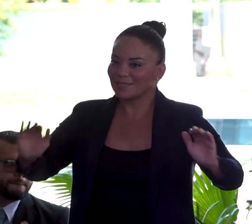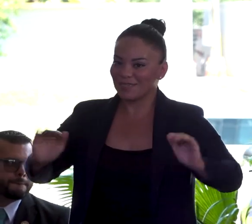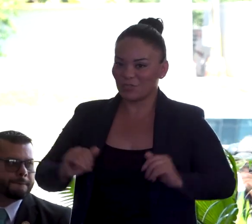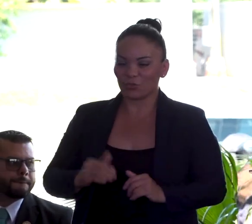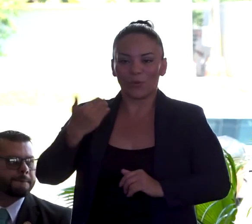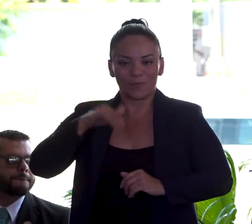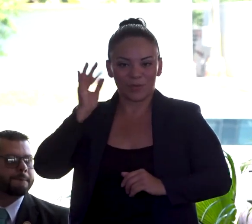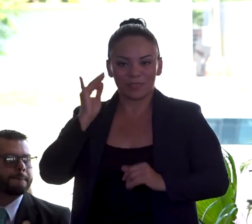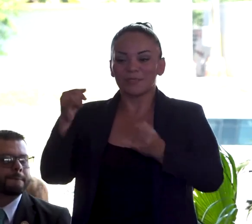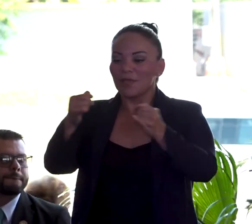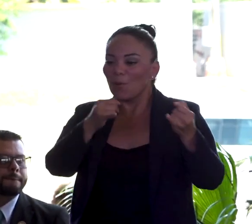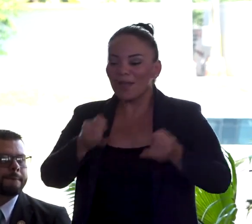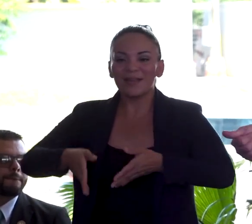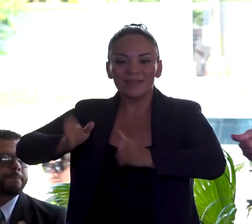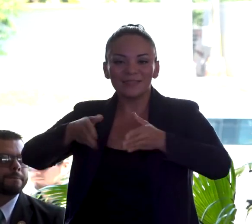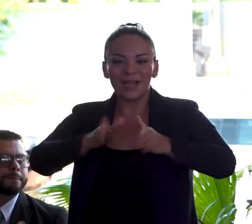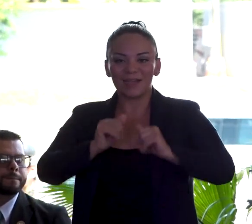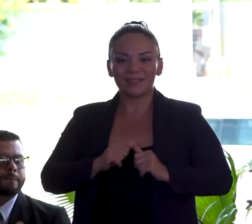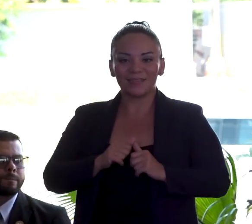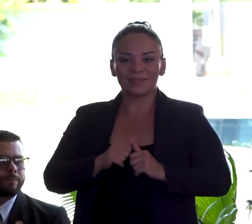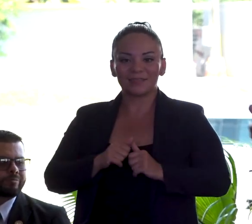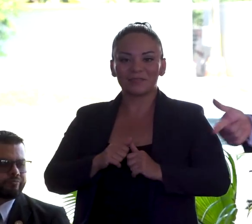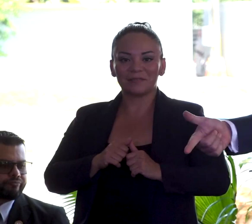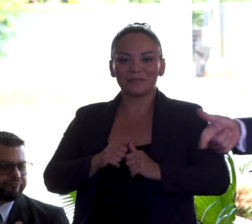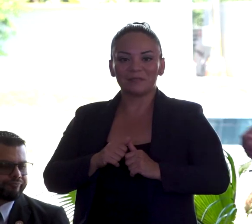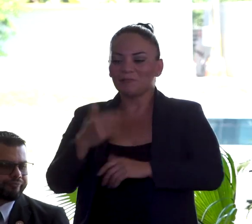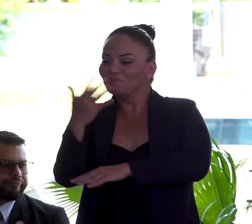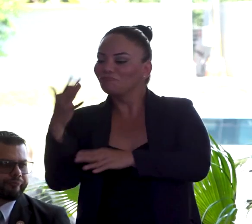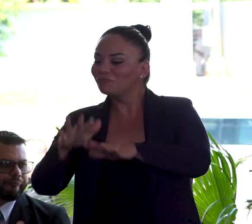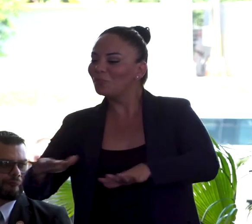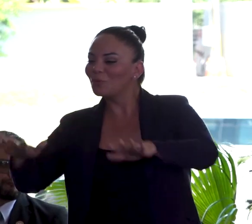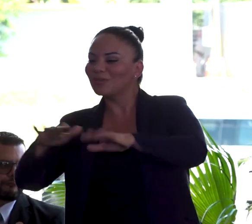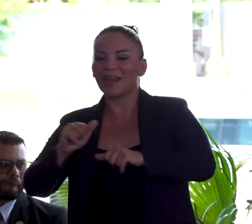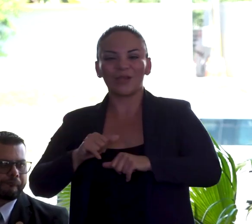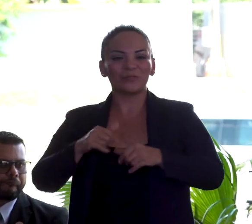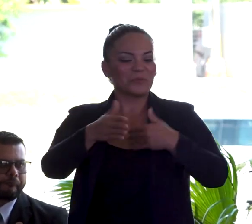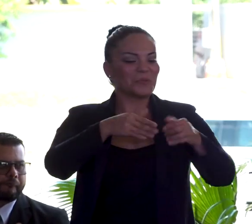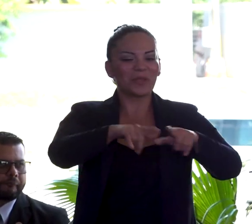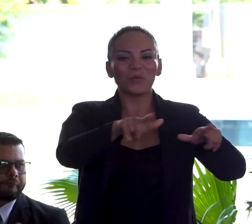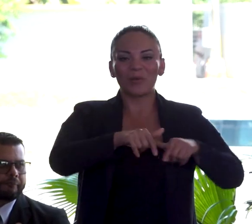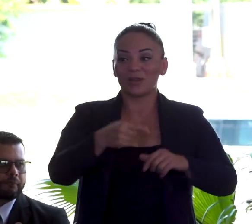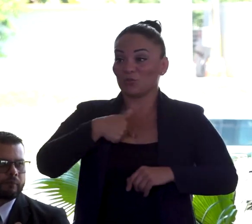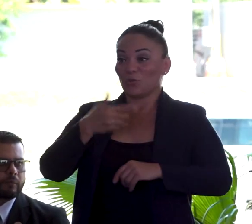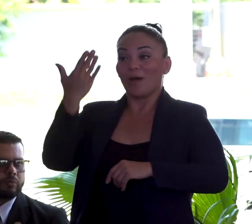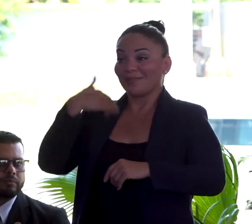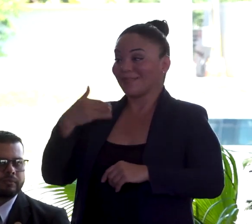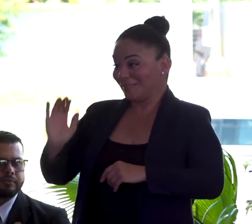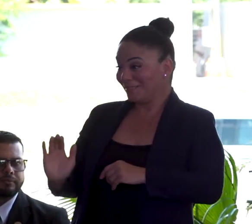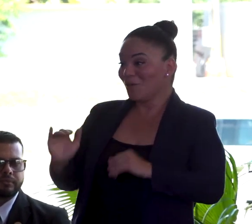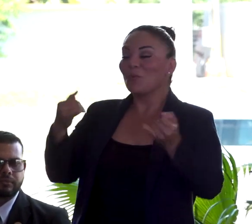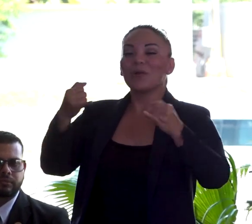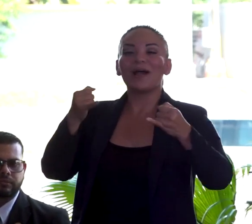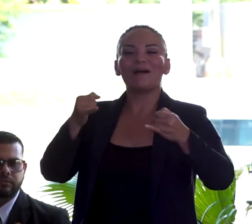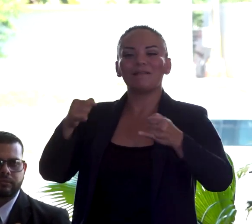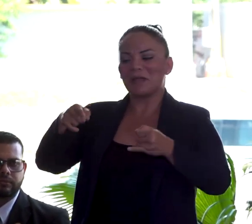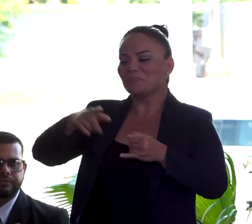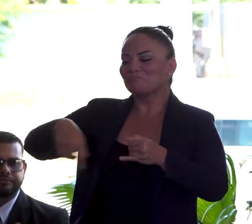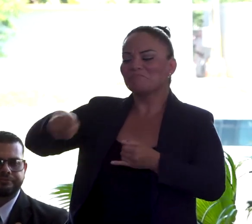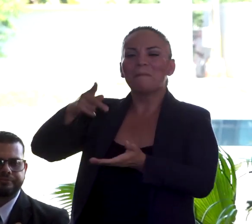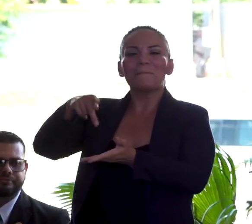que juegan en las calles, en los porteros, en los lotes. En mi caso yo jugaba en la plazoleta